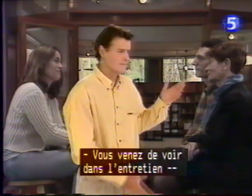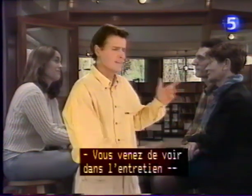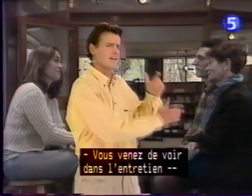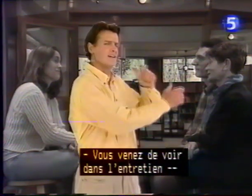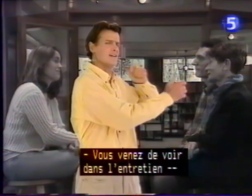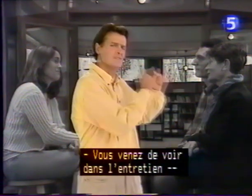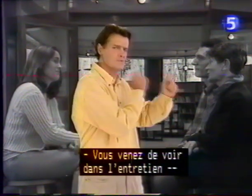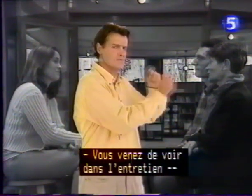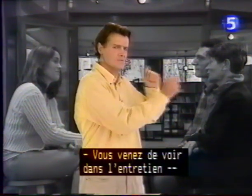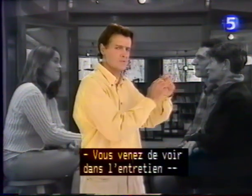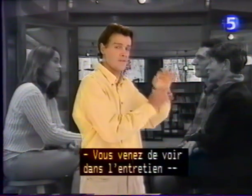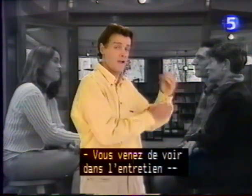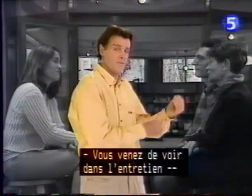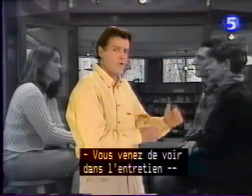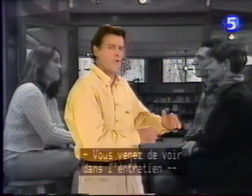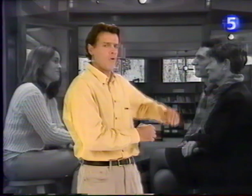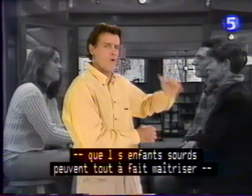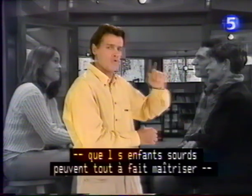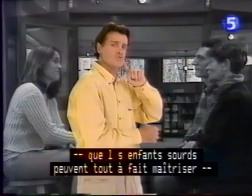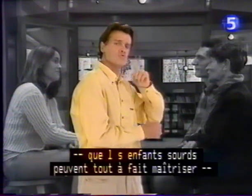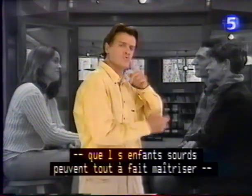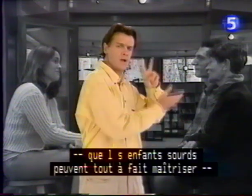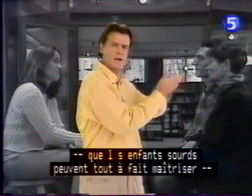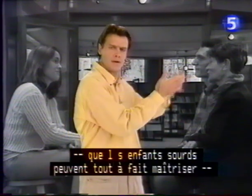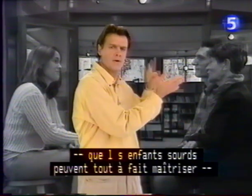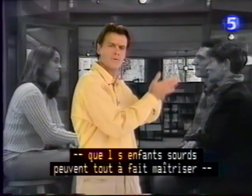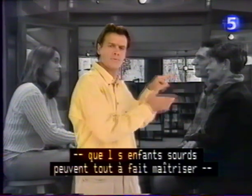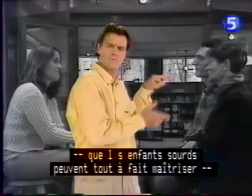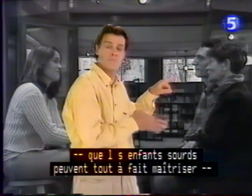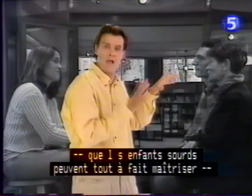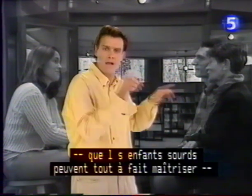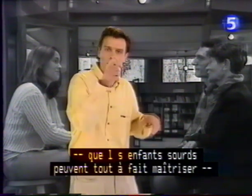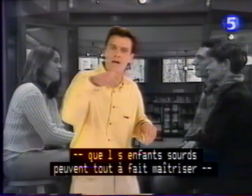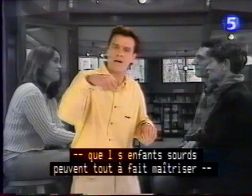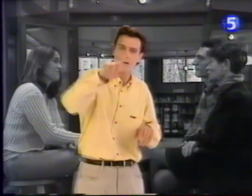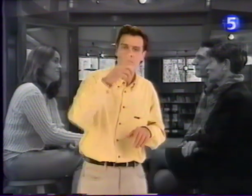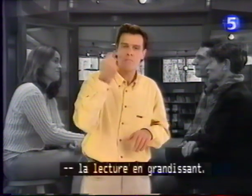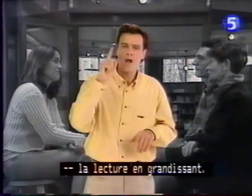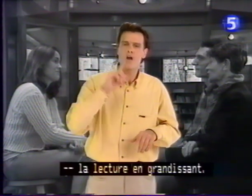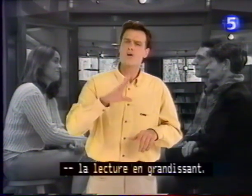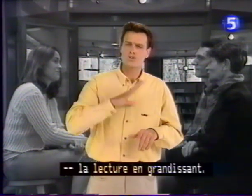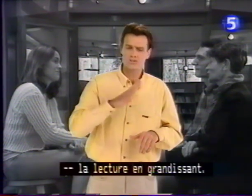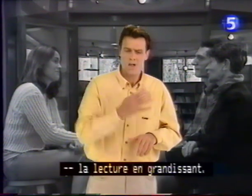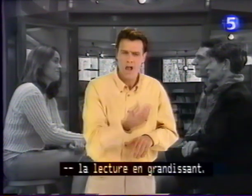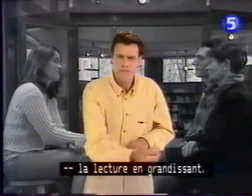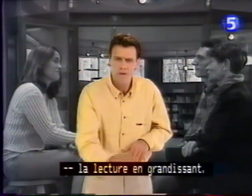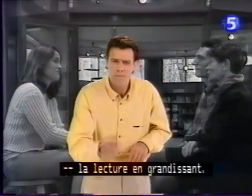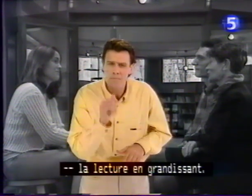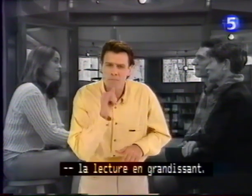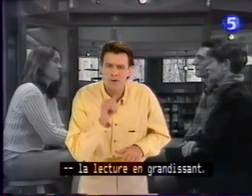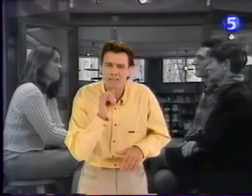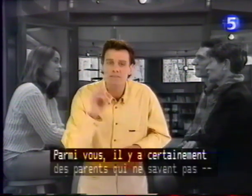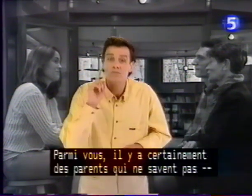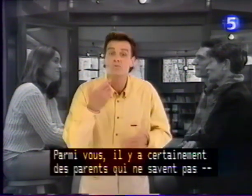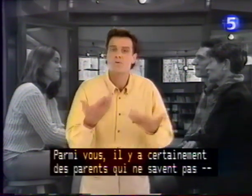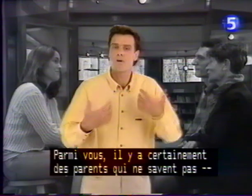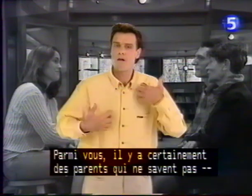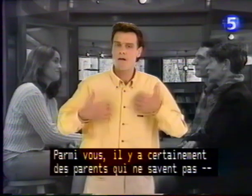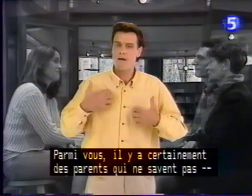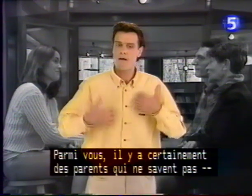Vous venez de voir dans l'entretien que les enfants sourds peuvent tout à fait maîtriser la lecture en grandissant. Parmi vous, il y a certainement des